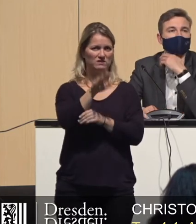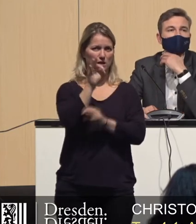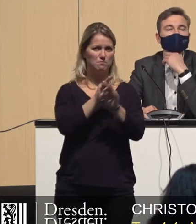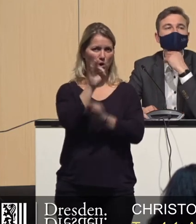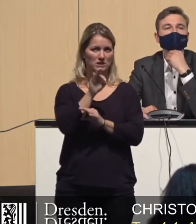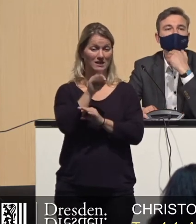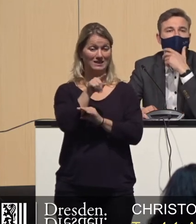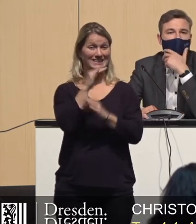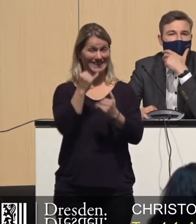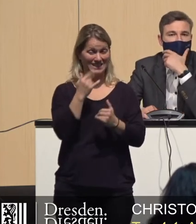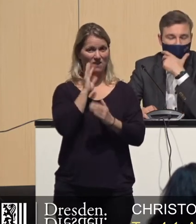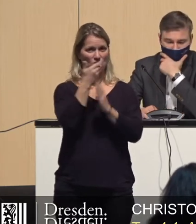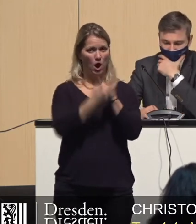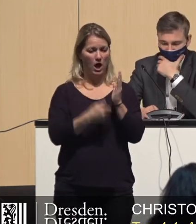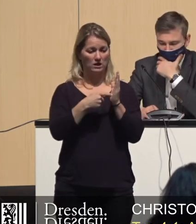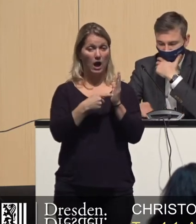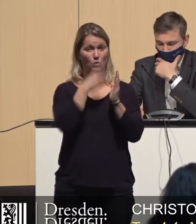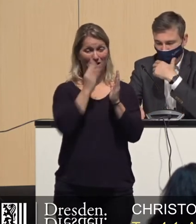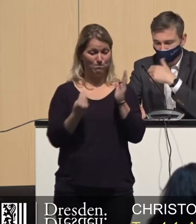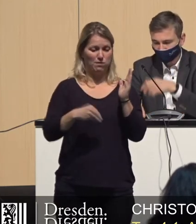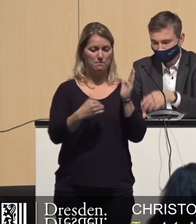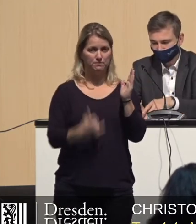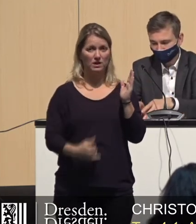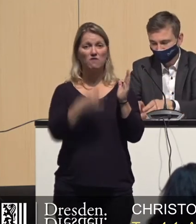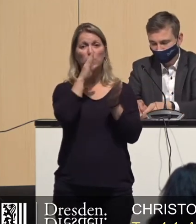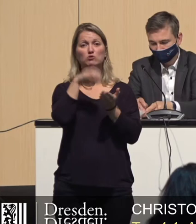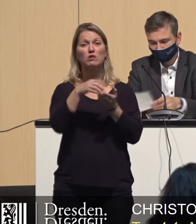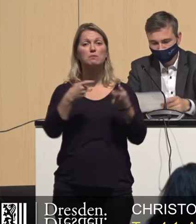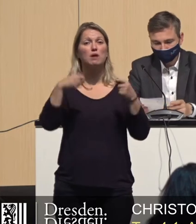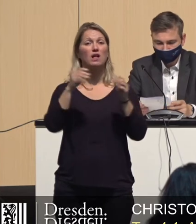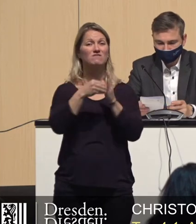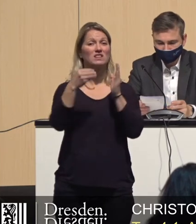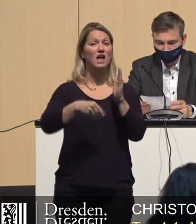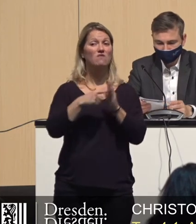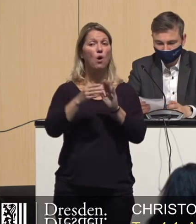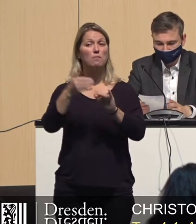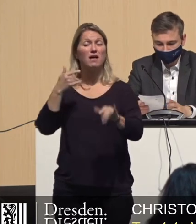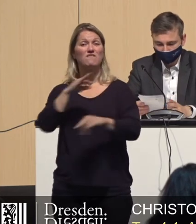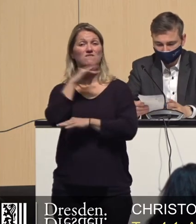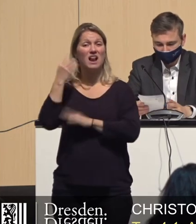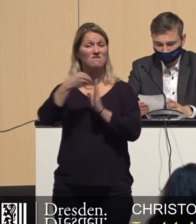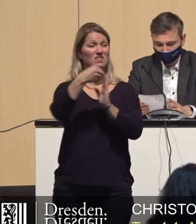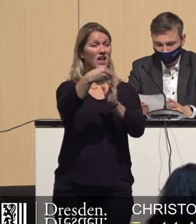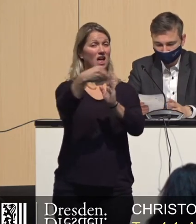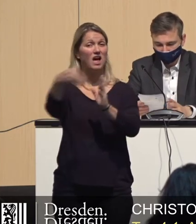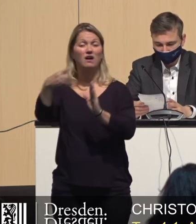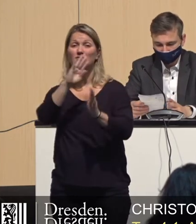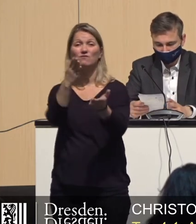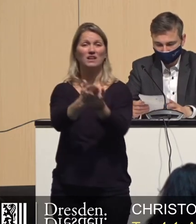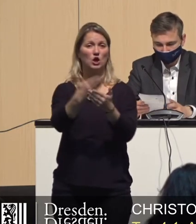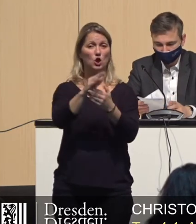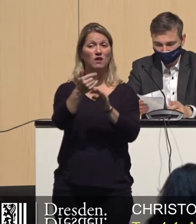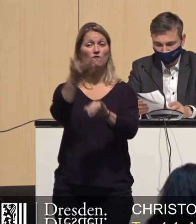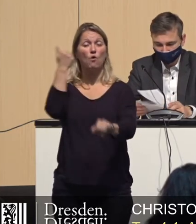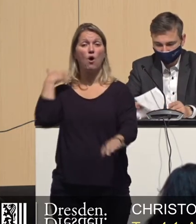mit der entsprechenden Vorlage verlängern, da eben städtebauliche Verträge bei einer Reihe von Projekten noch nicht abgeschlossen sind, wo man es damals bei Beschluss des